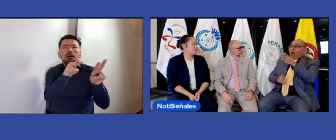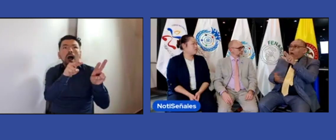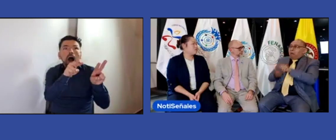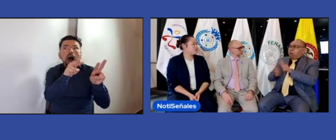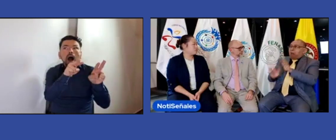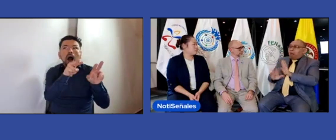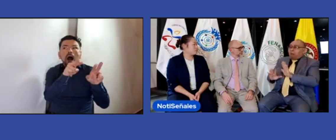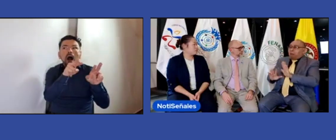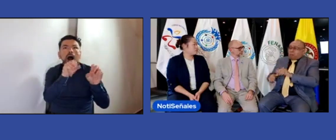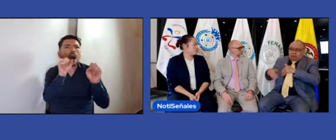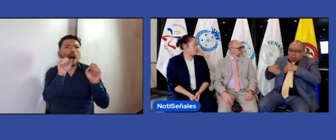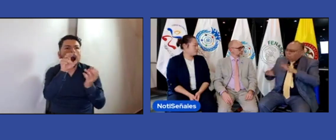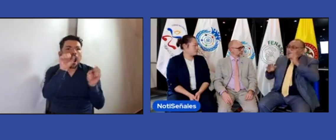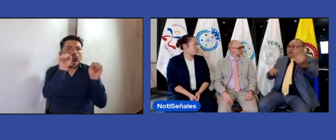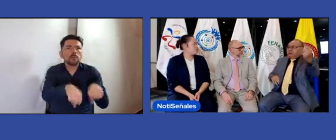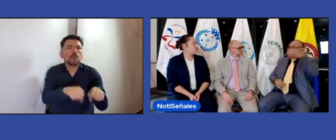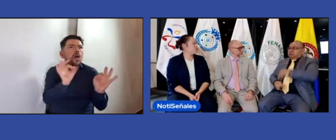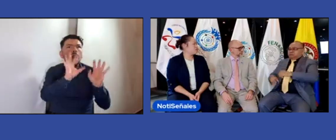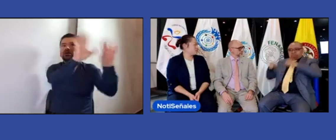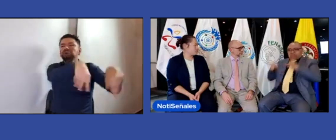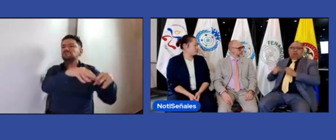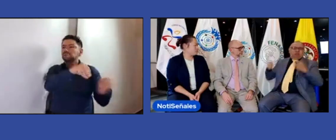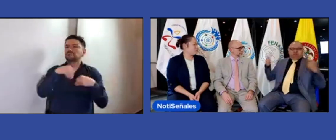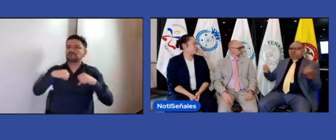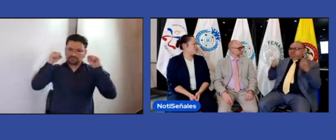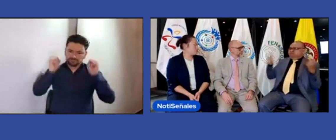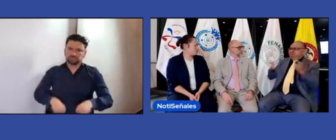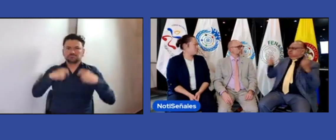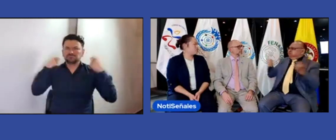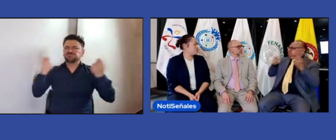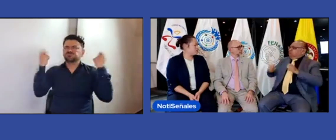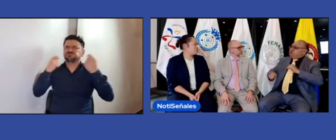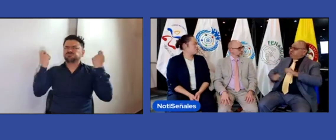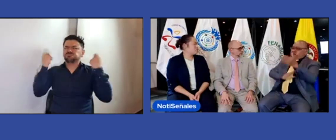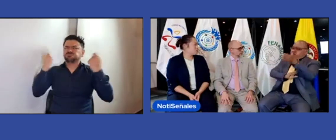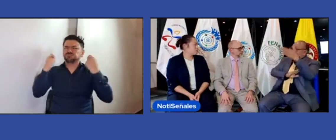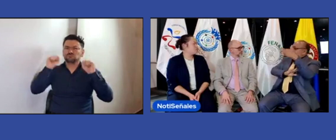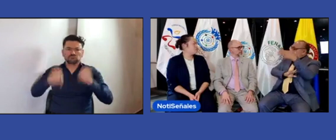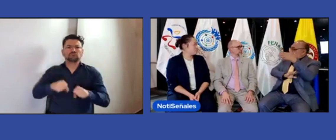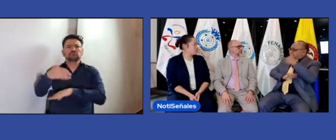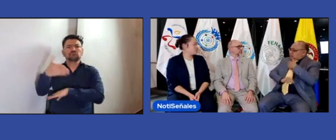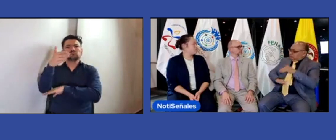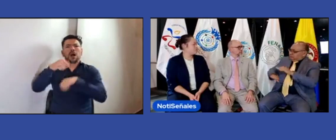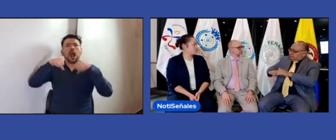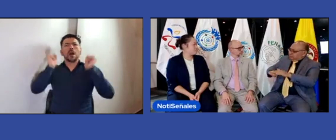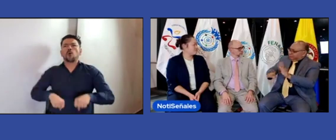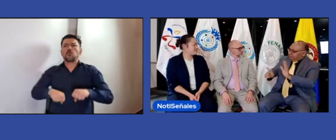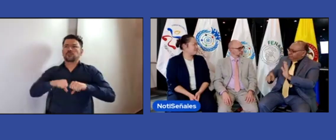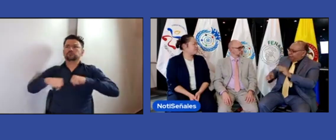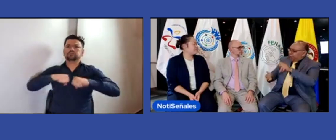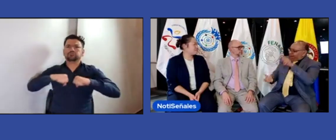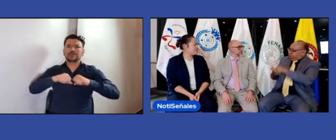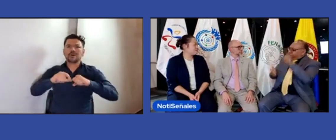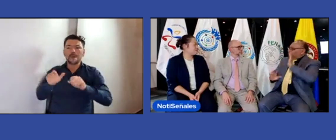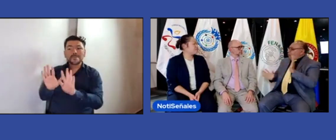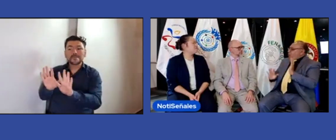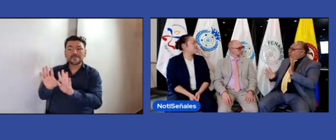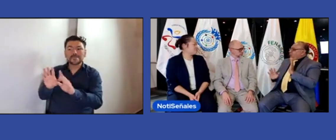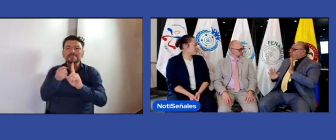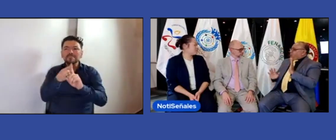persona sorda colombiana dice, bueno, yo quiero asistir, quiero ir, pero no me dieron la representación y gestiona y se mueve a través del movimiento asociativo y